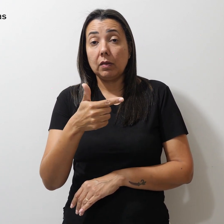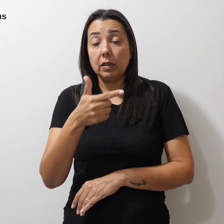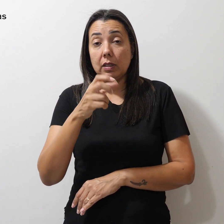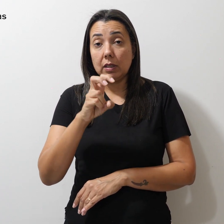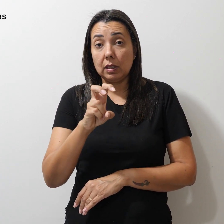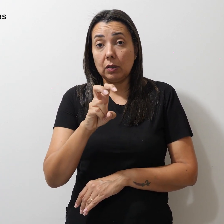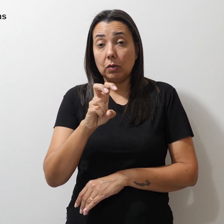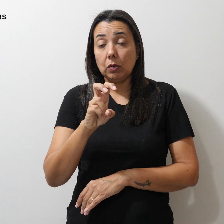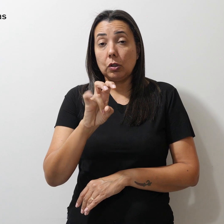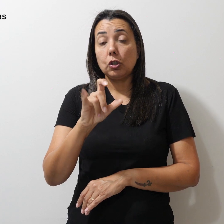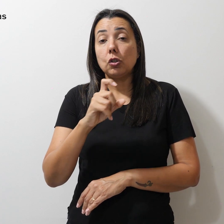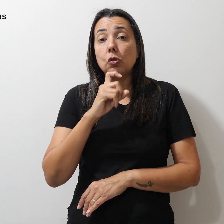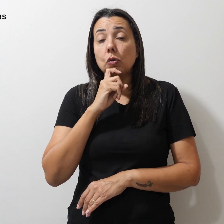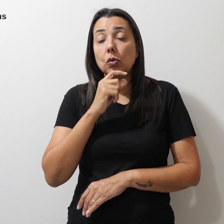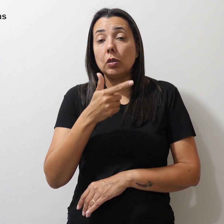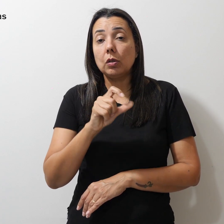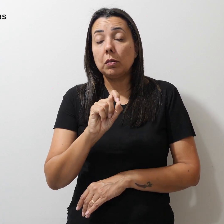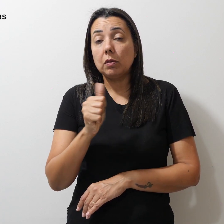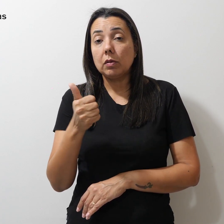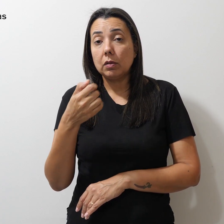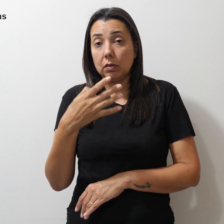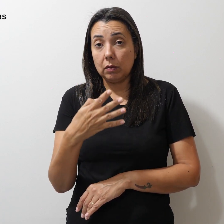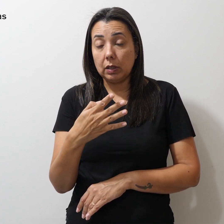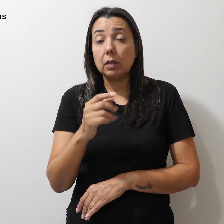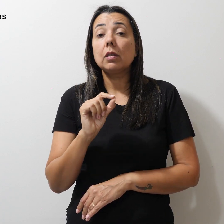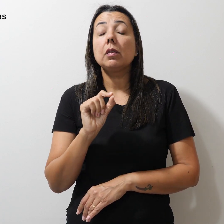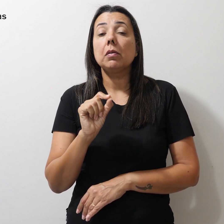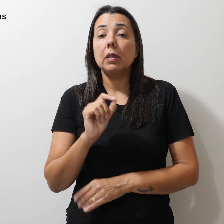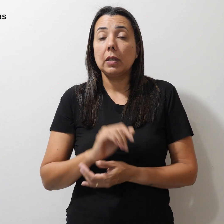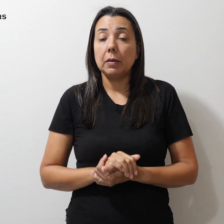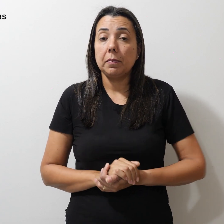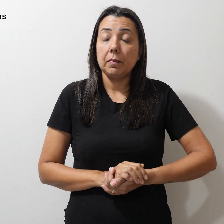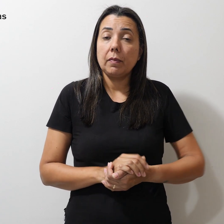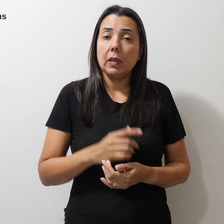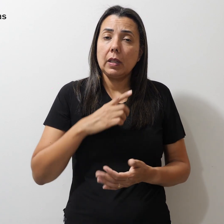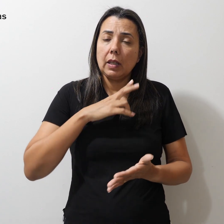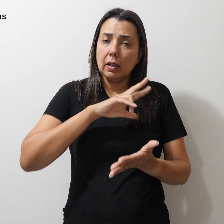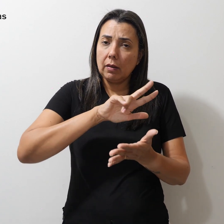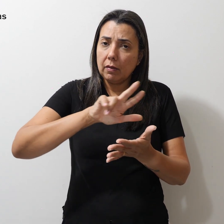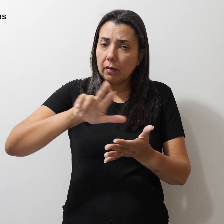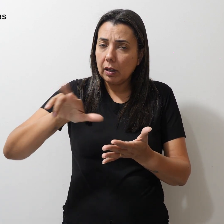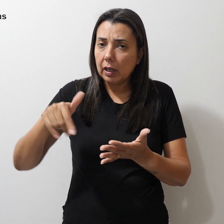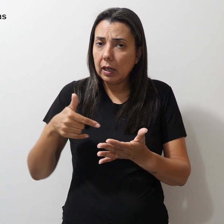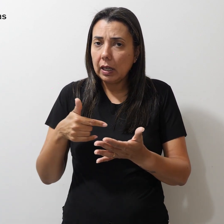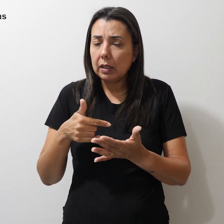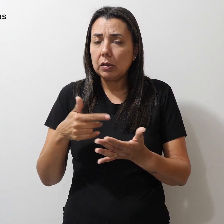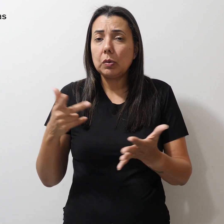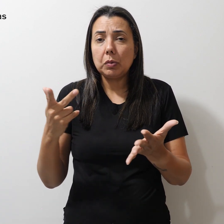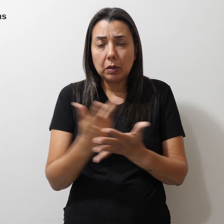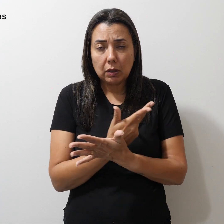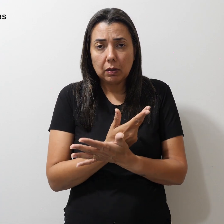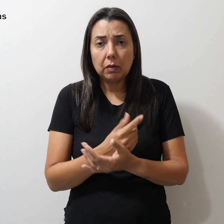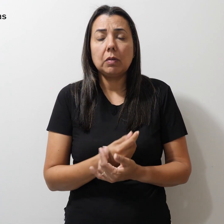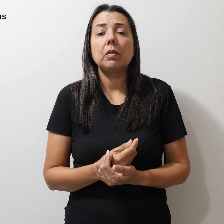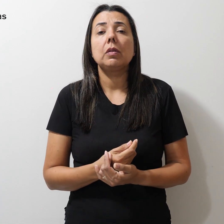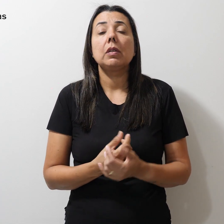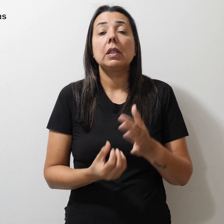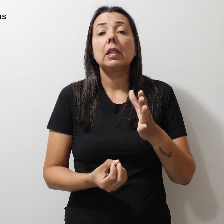de sete de 2024, que, dentre inúmeras barbaridades, estabelece que